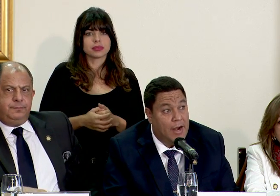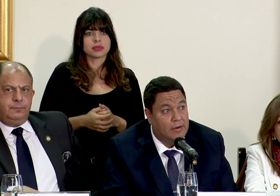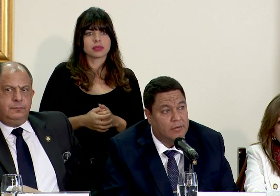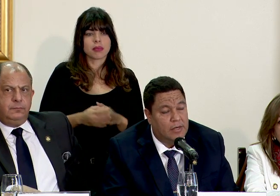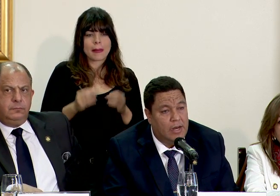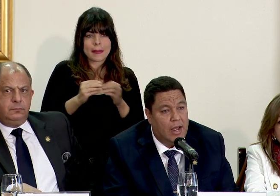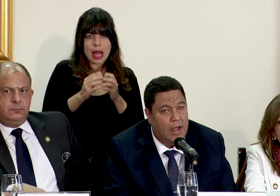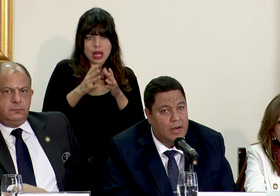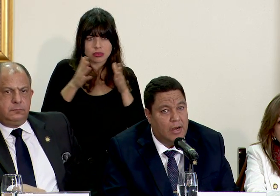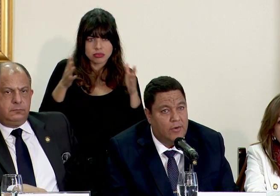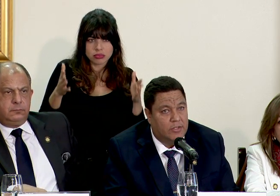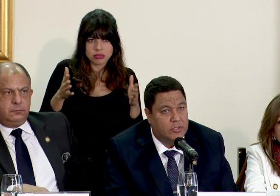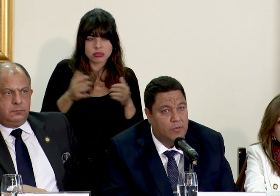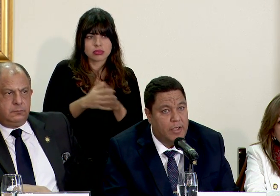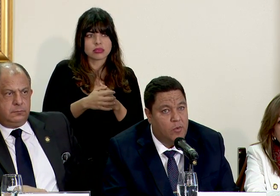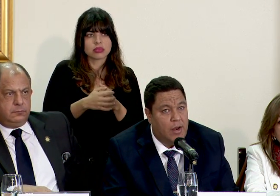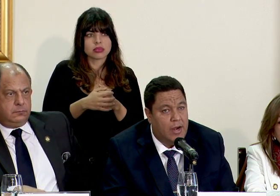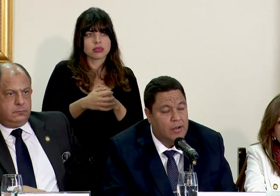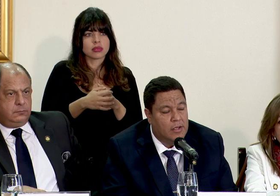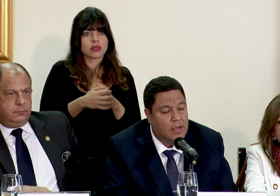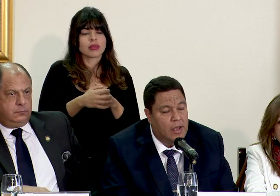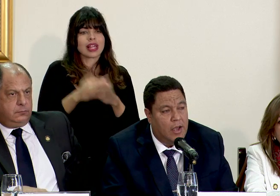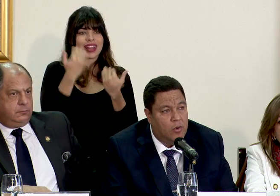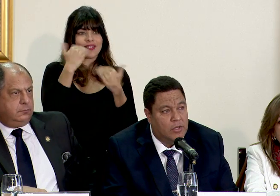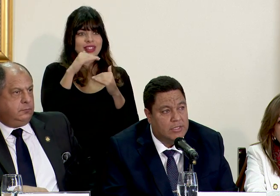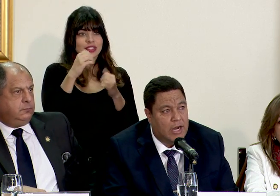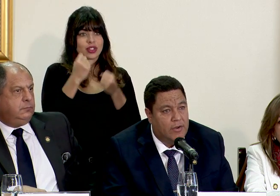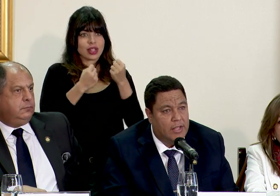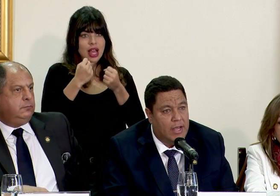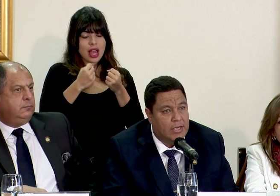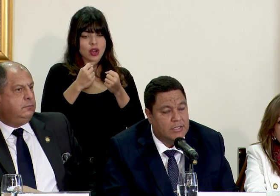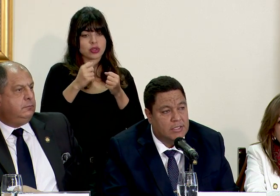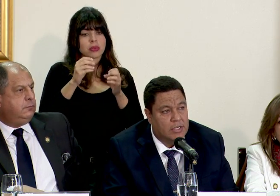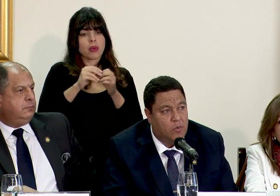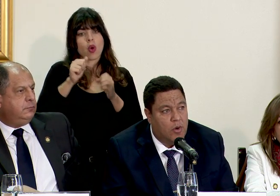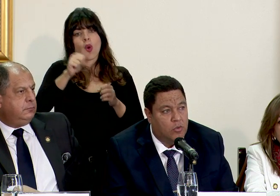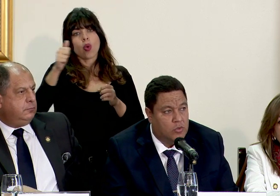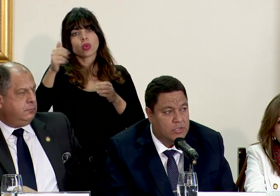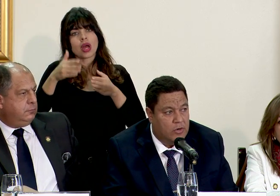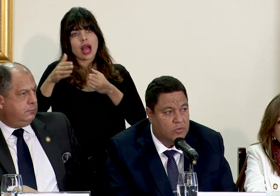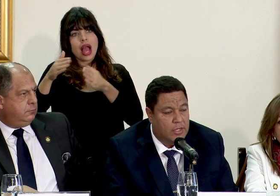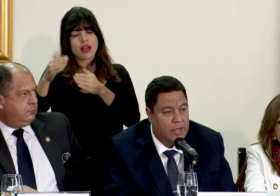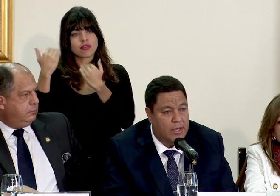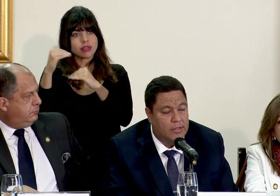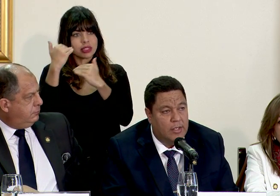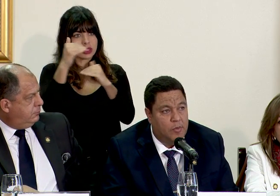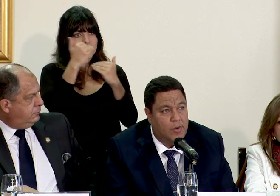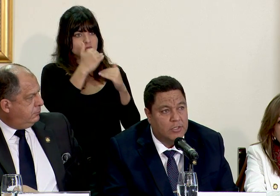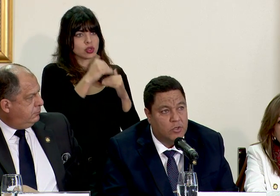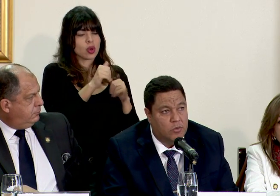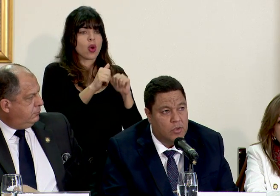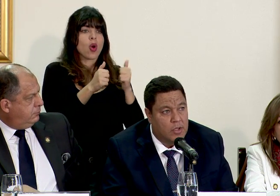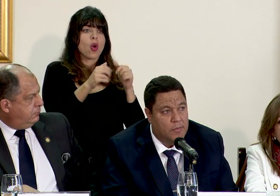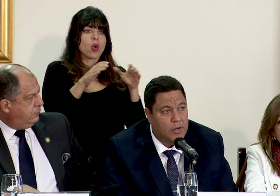ampliar la restricción vehicular a otras carreteras o a otros centros de población pero